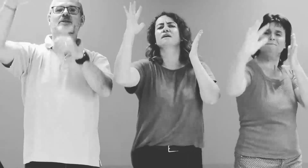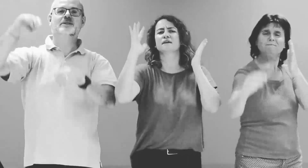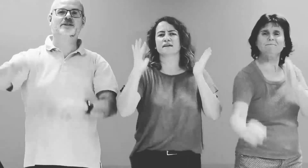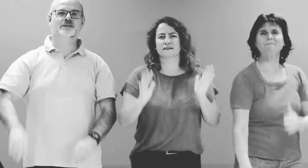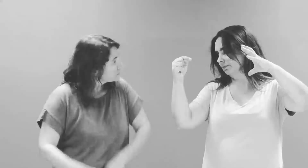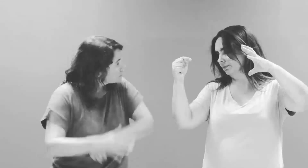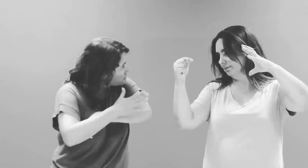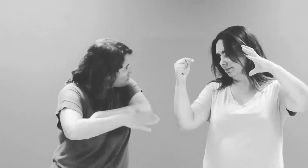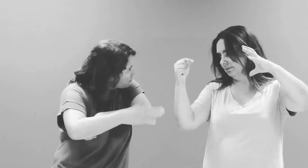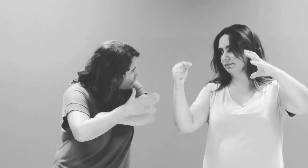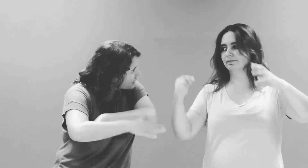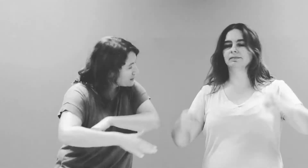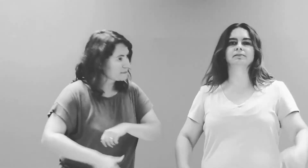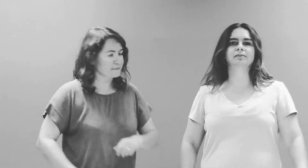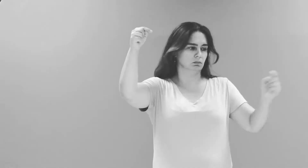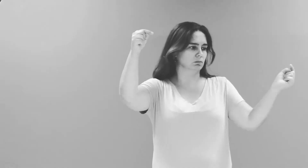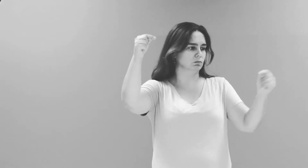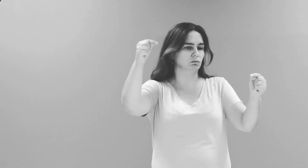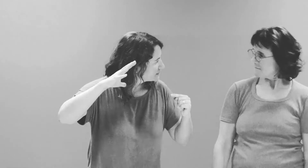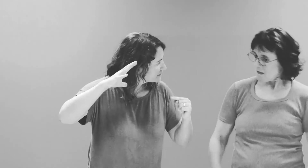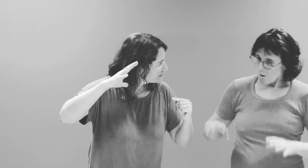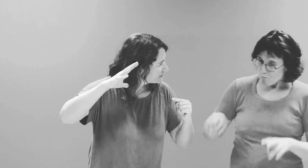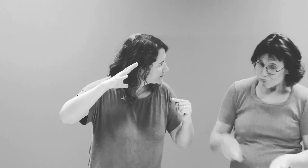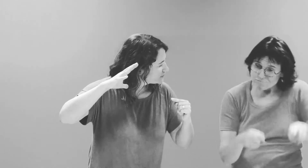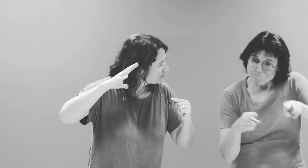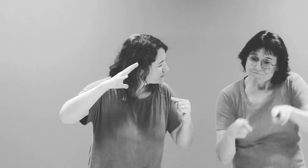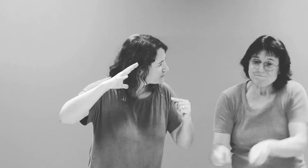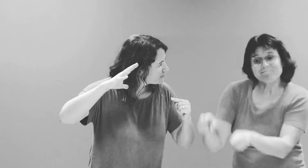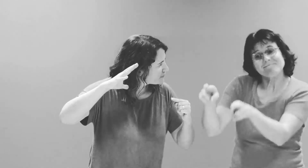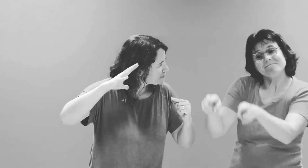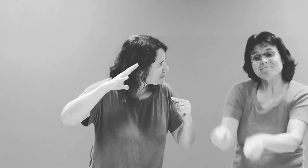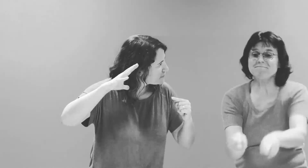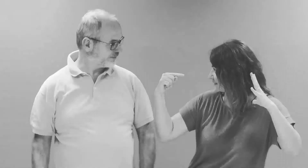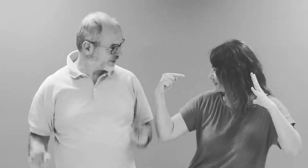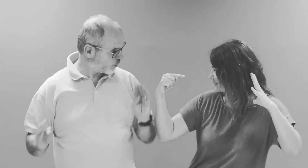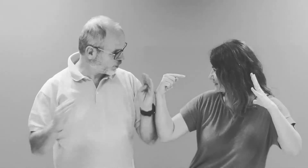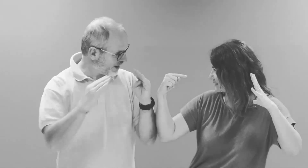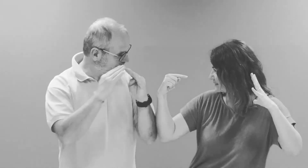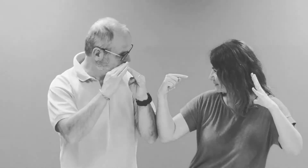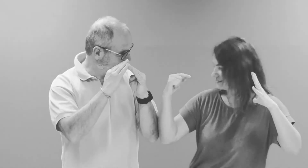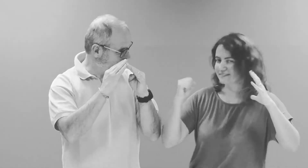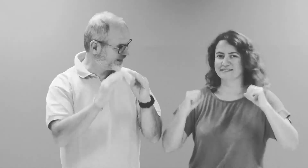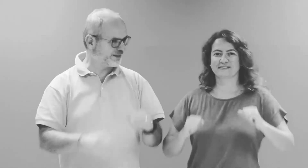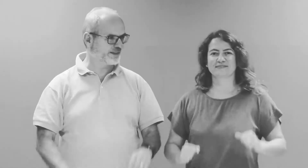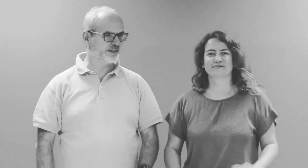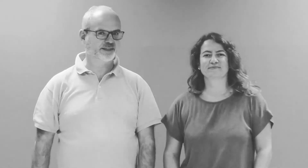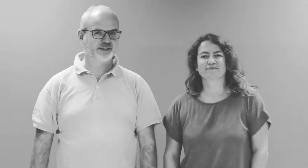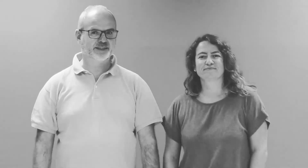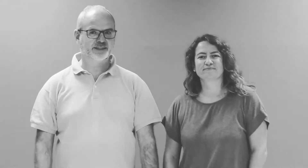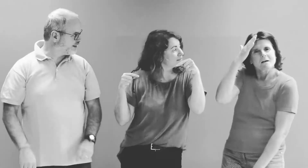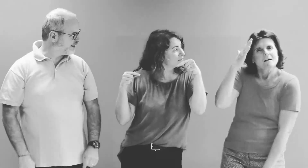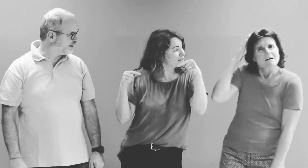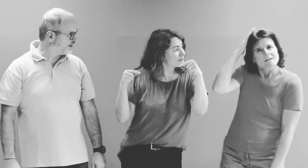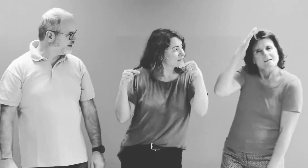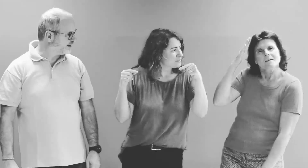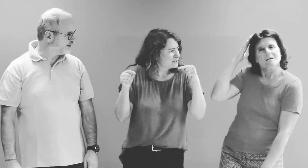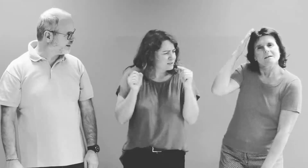C'est l'hymne de nos campagnes, de nos rivières, de nos montagnes De la vie mâle, du monde